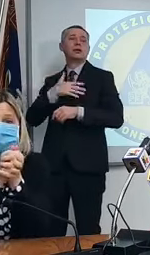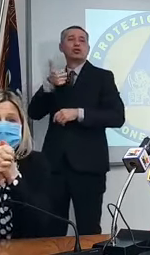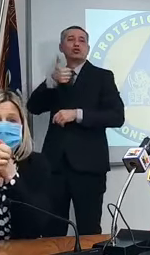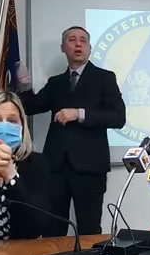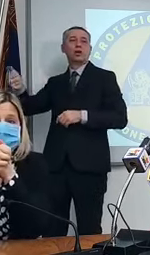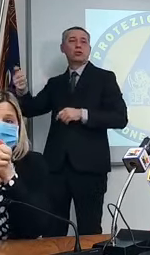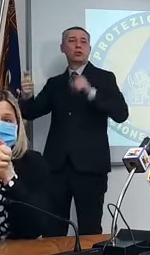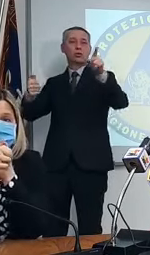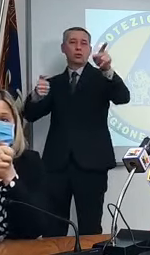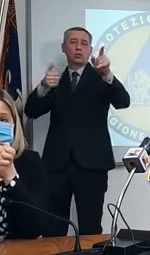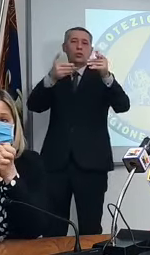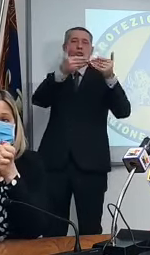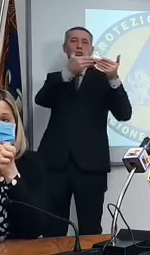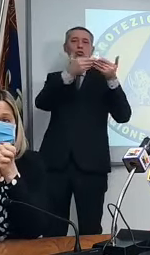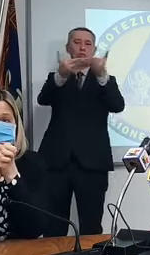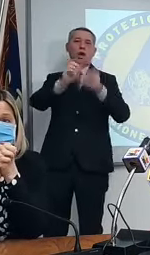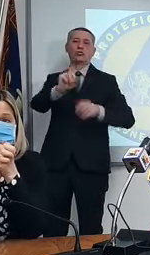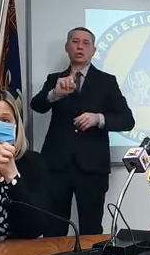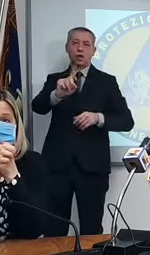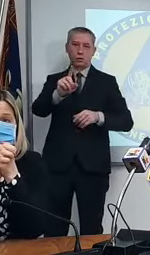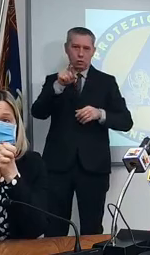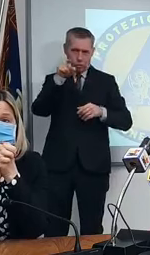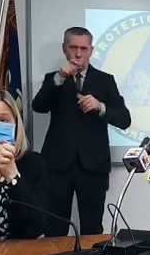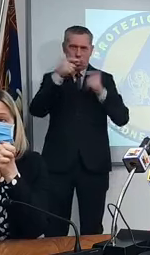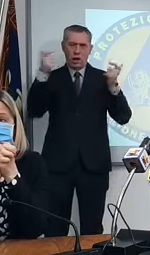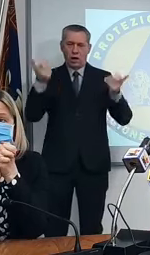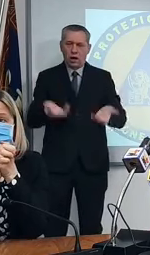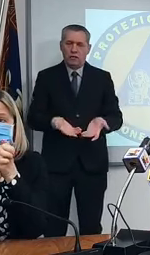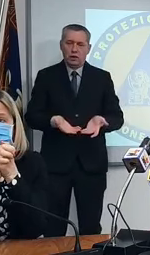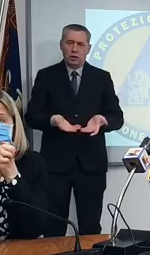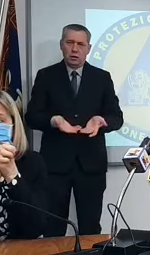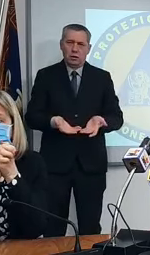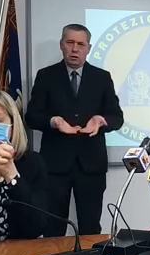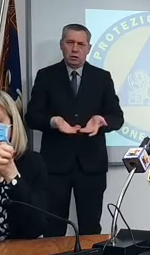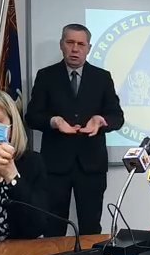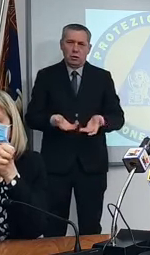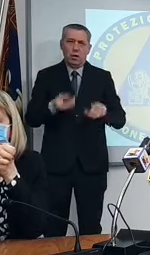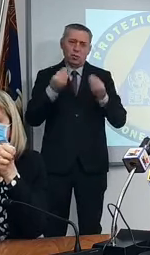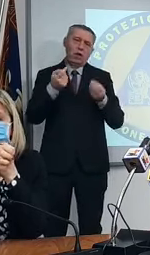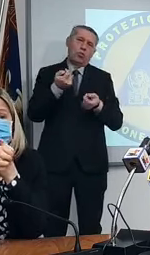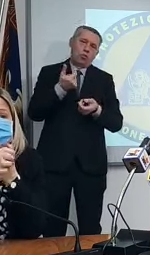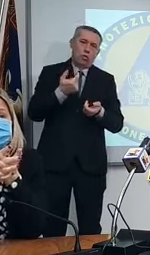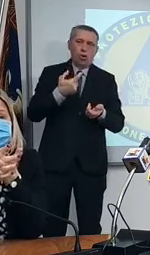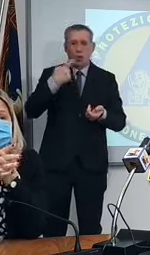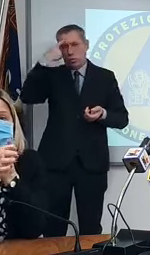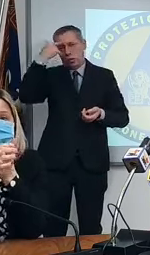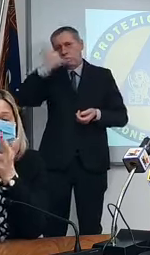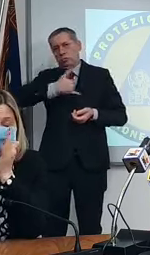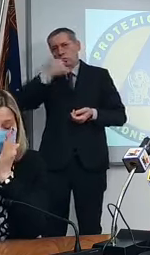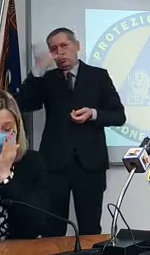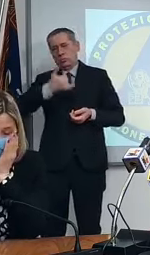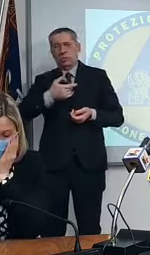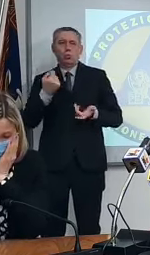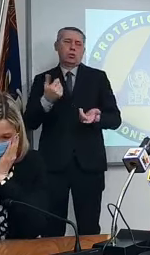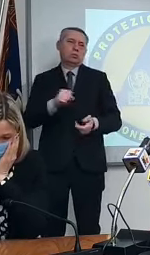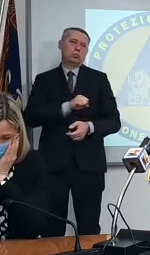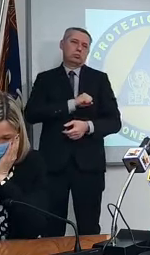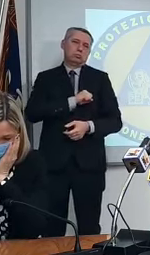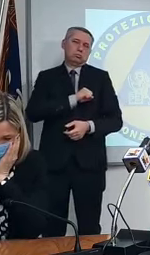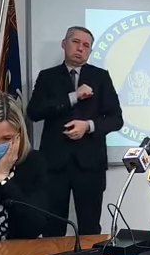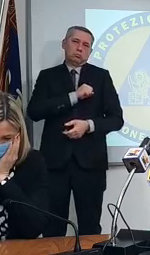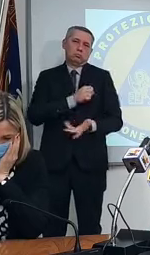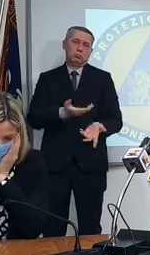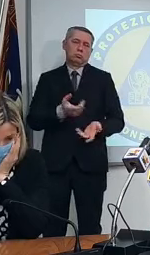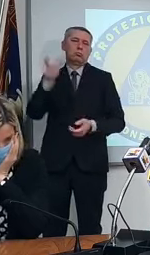problema io sono andata anche di persona ma è grave perché io penso che poi ci voglia anche buon senso minimo di umanità per capire che se uno da